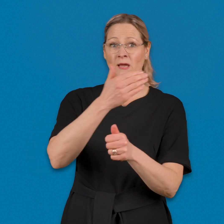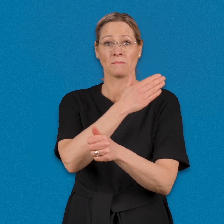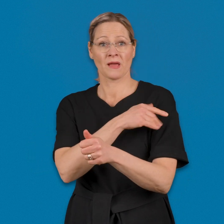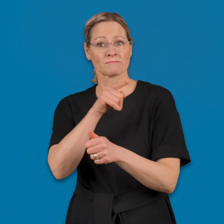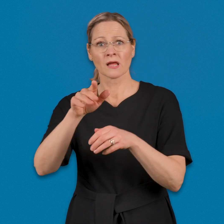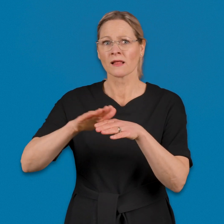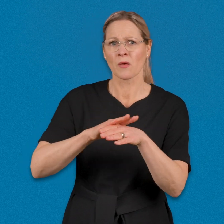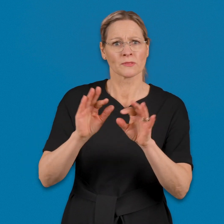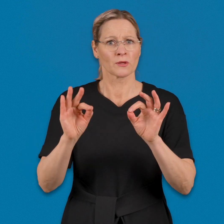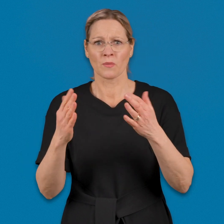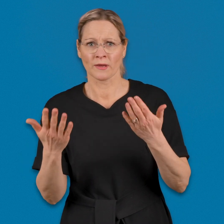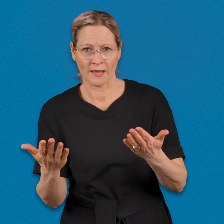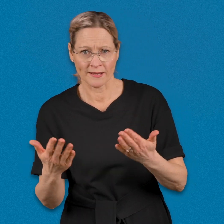Näin käytät etäpalvelua.